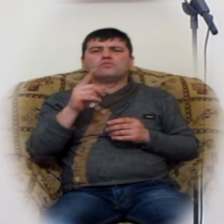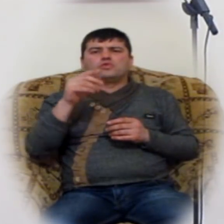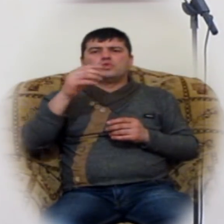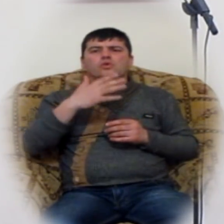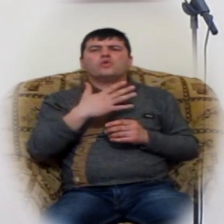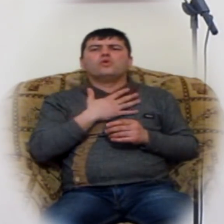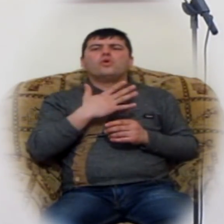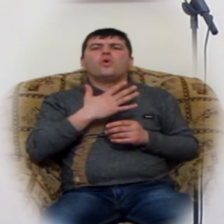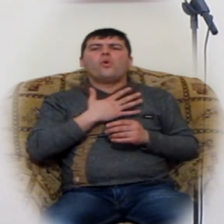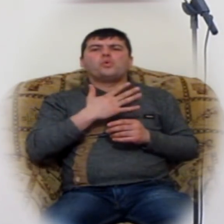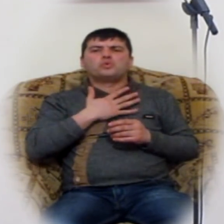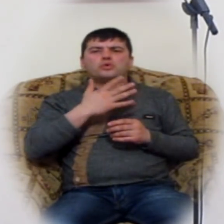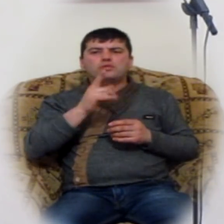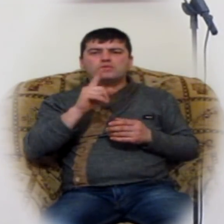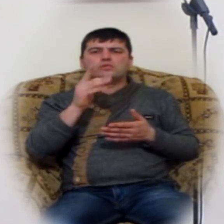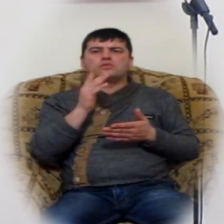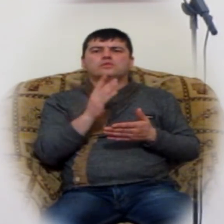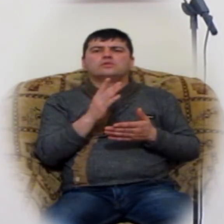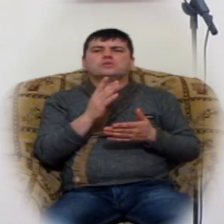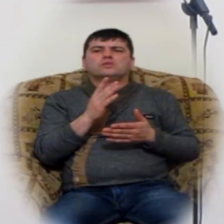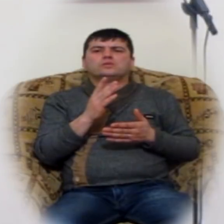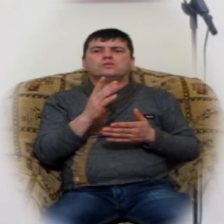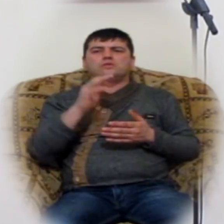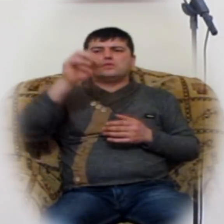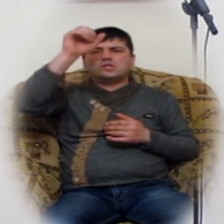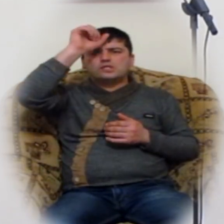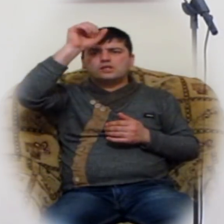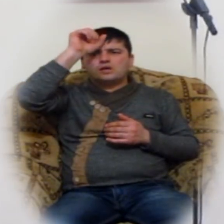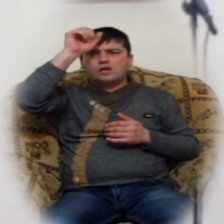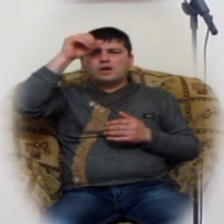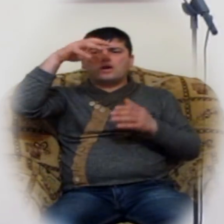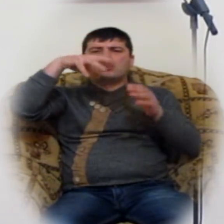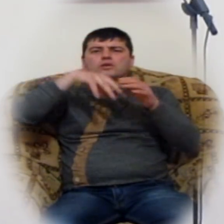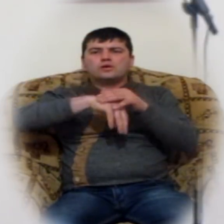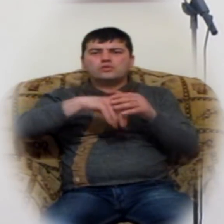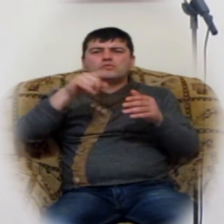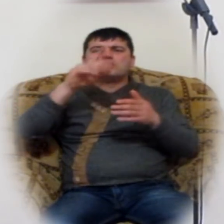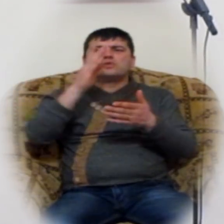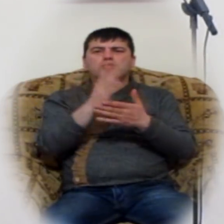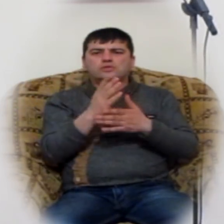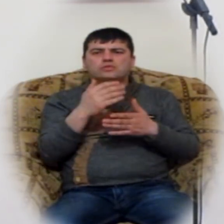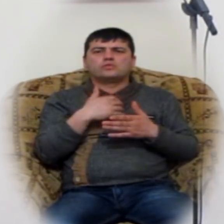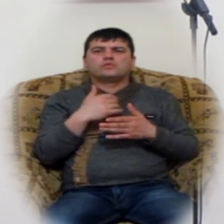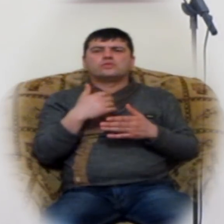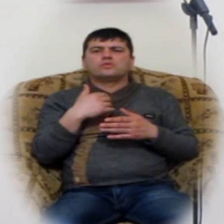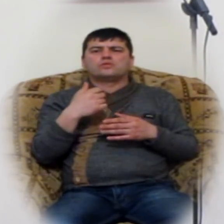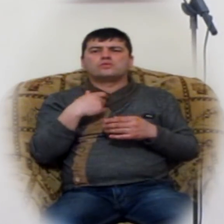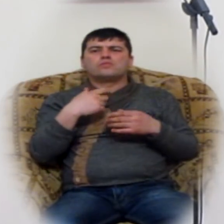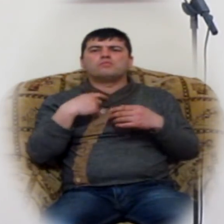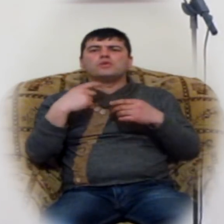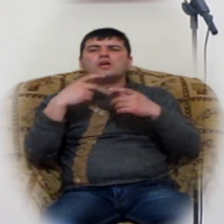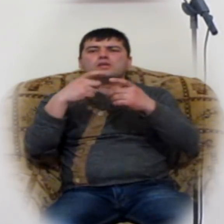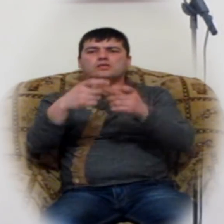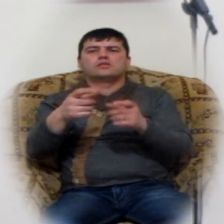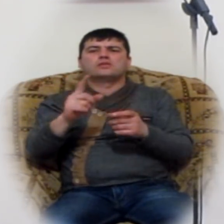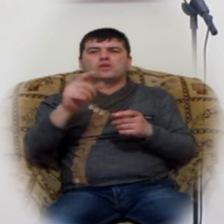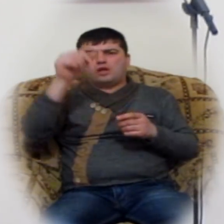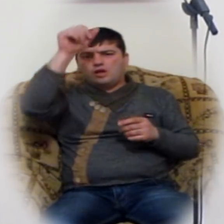որ բաները, աստցո մեջ եղաց բաները մեզ մատակարարում է աստցո